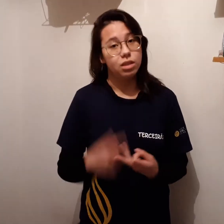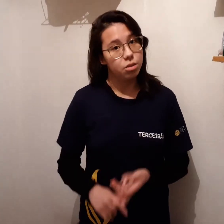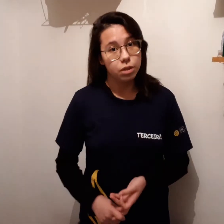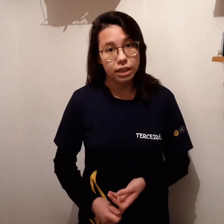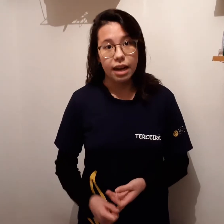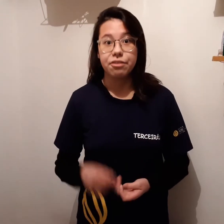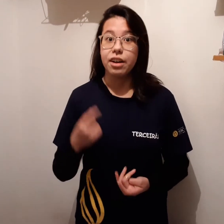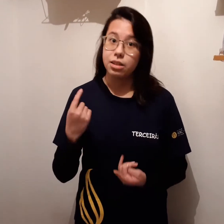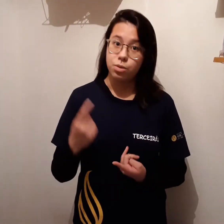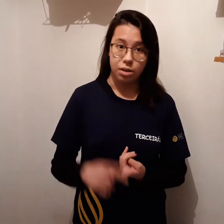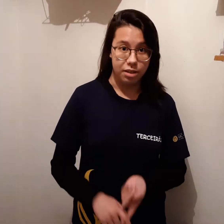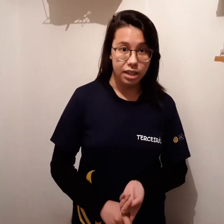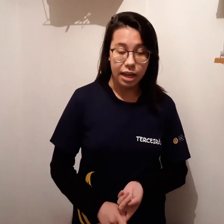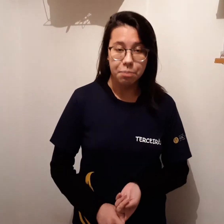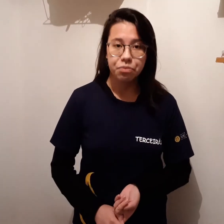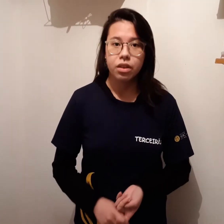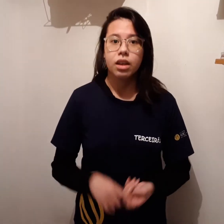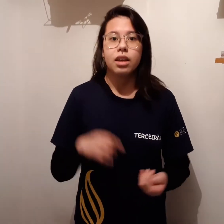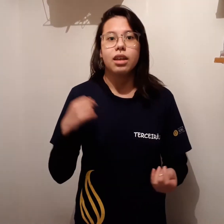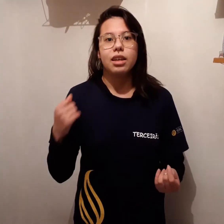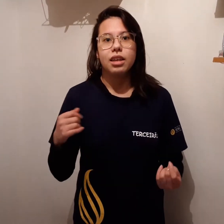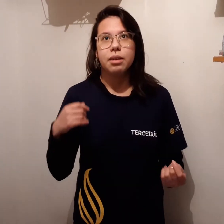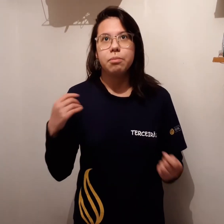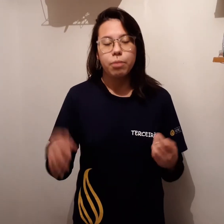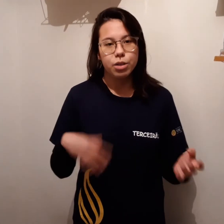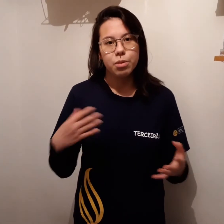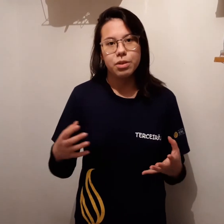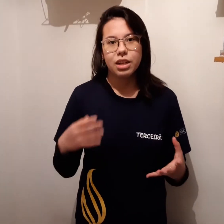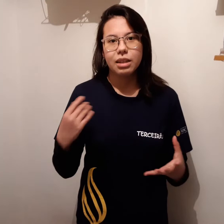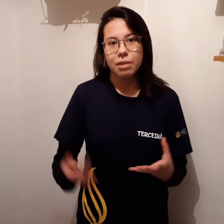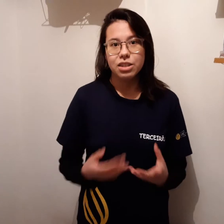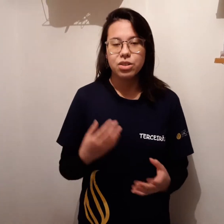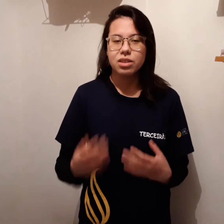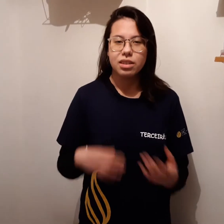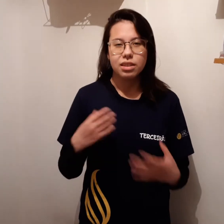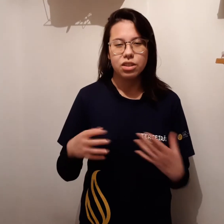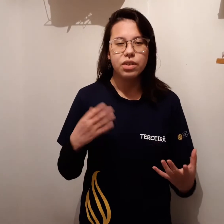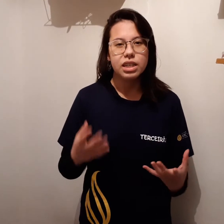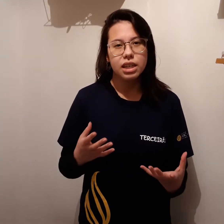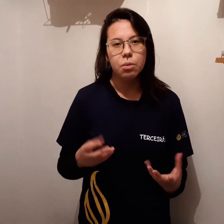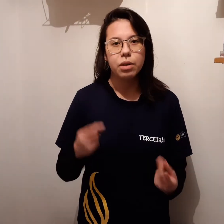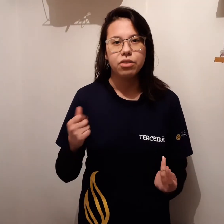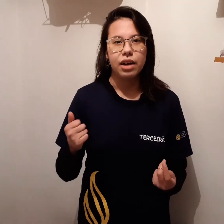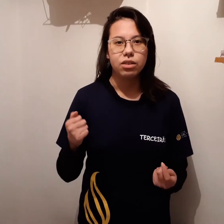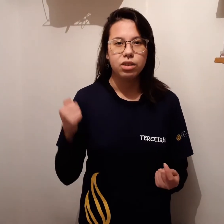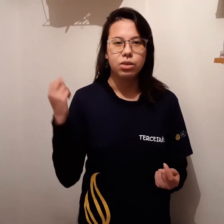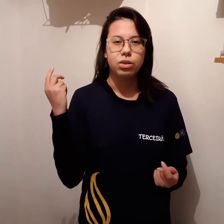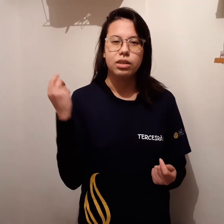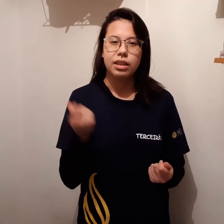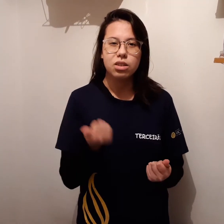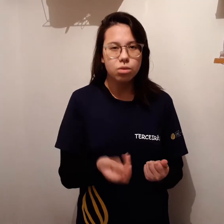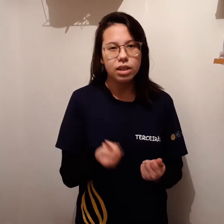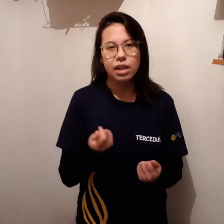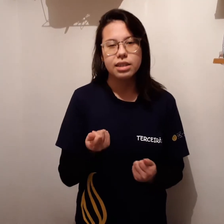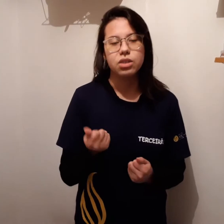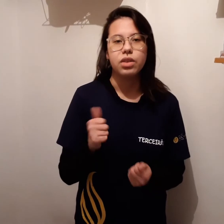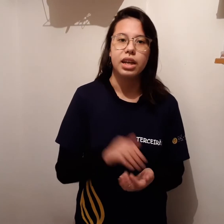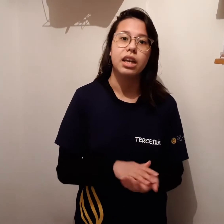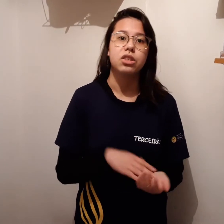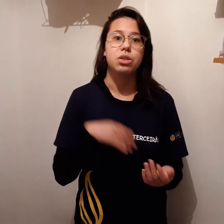transportar, fácil de armazenar, e que pode proporcionar até mais diversão pelo fato da textura dele ser diferente, de